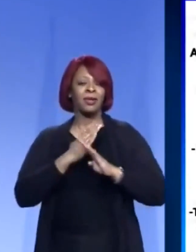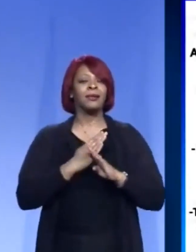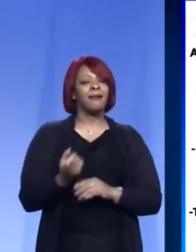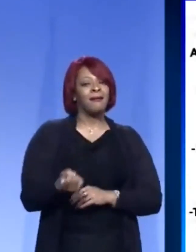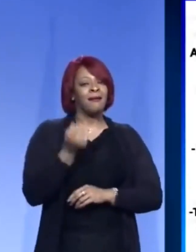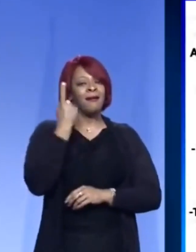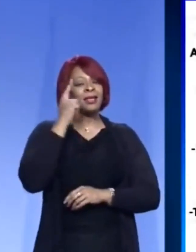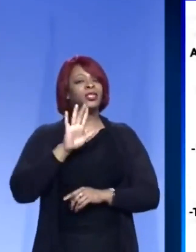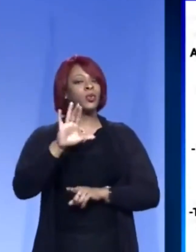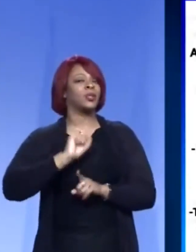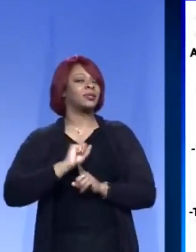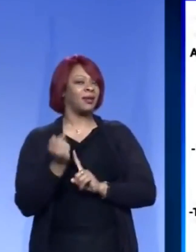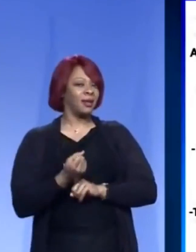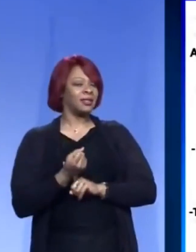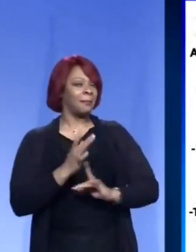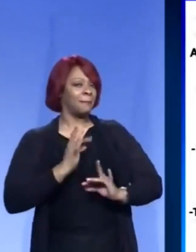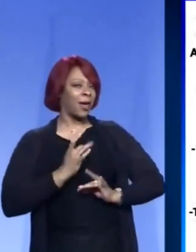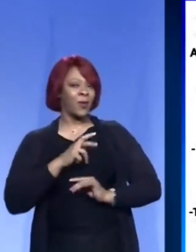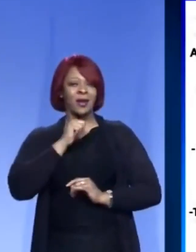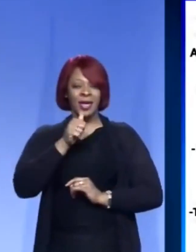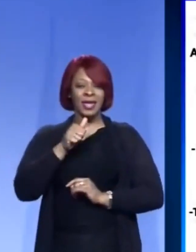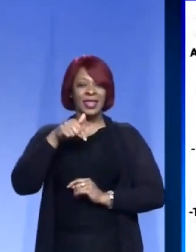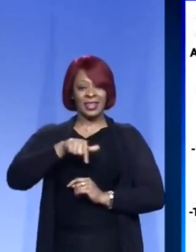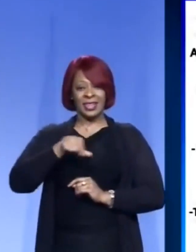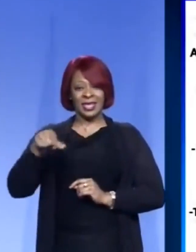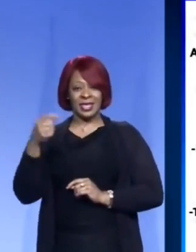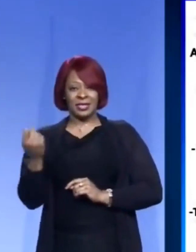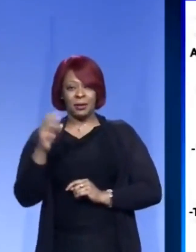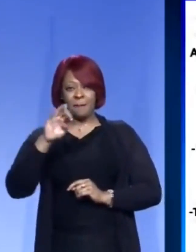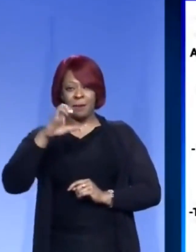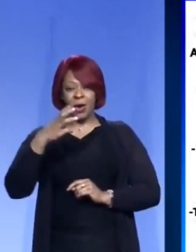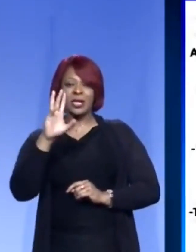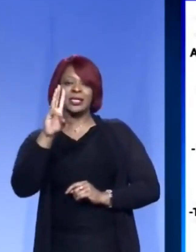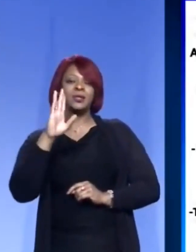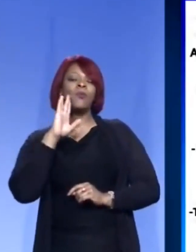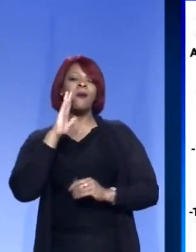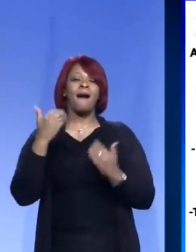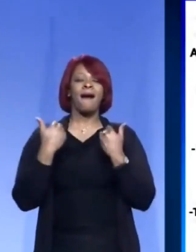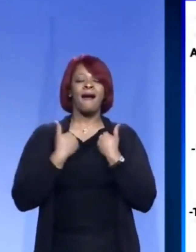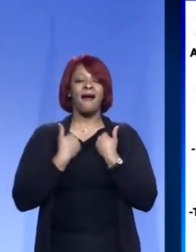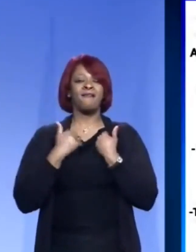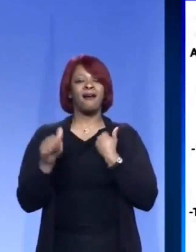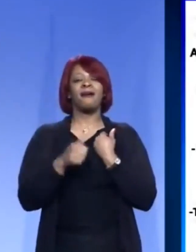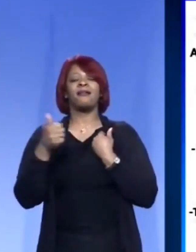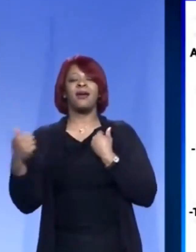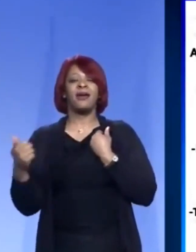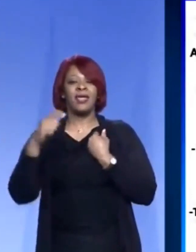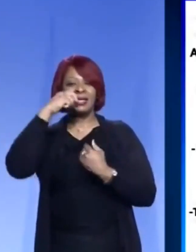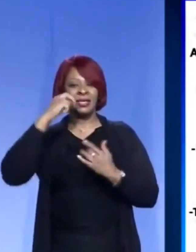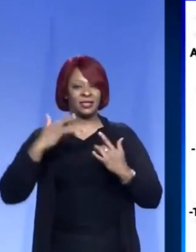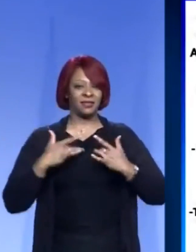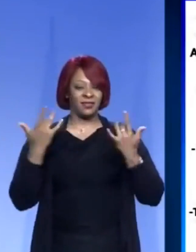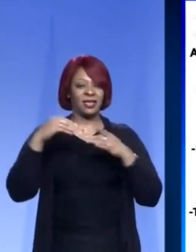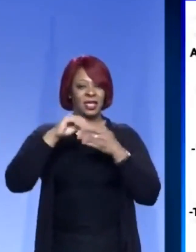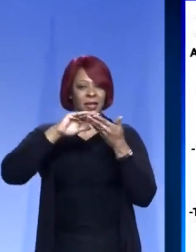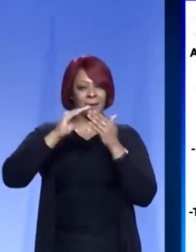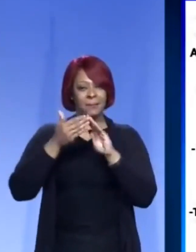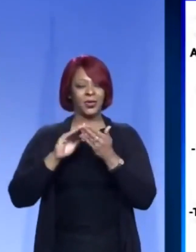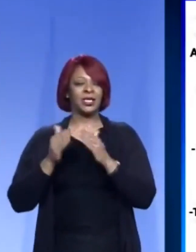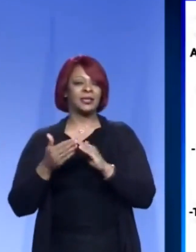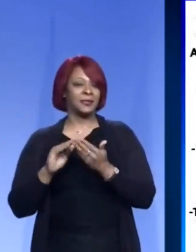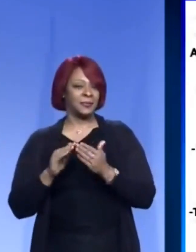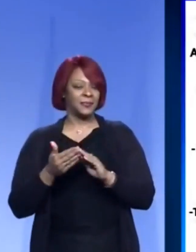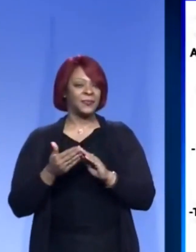mañana a 1 de la tarde. Entonces, si tiene síntomas o no, porque sabemos que las personas pueden tener COVID-19 y no